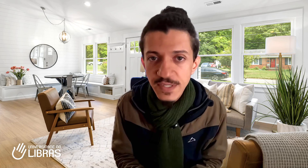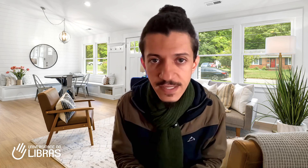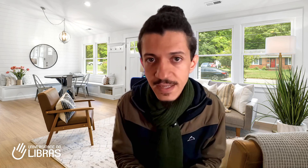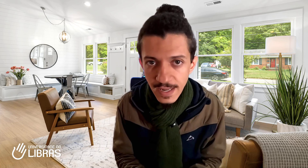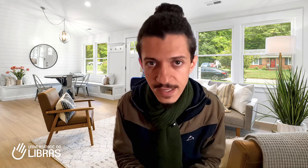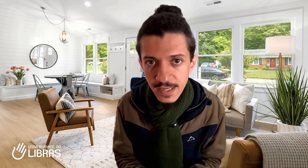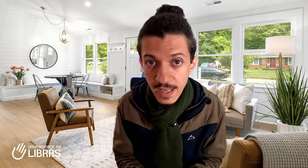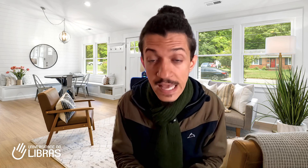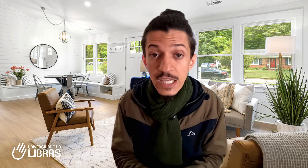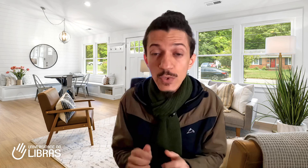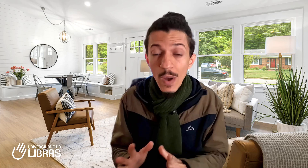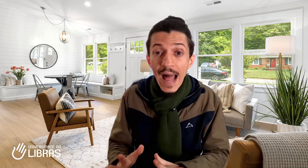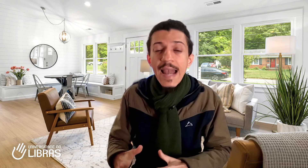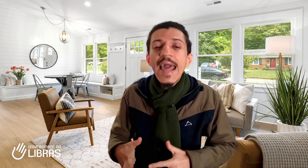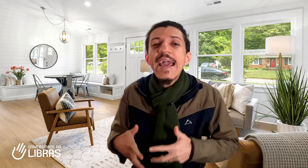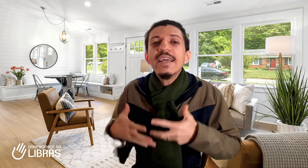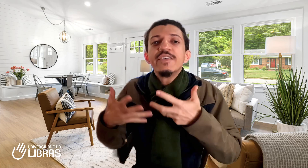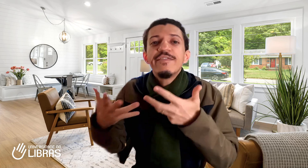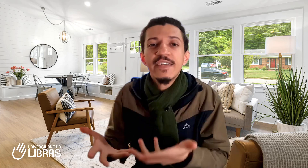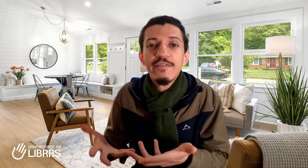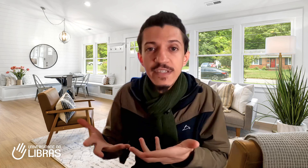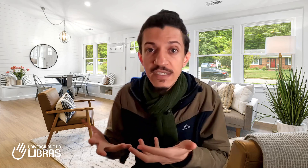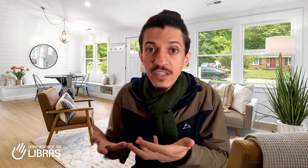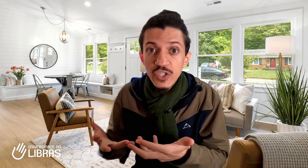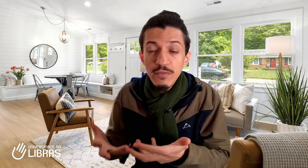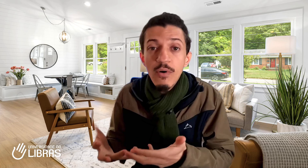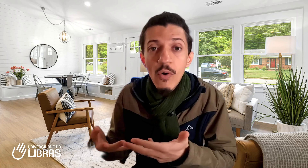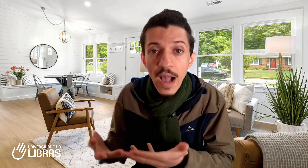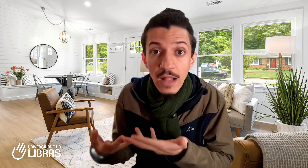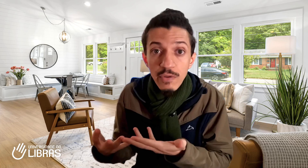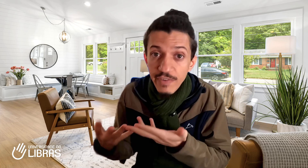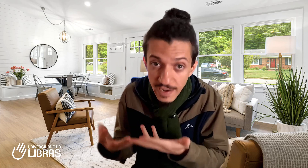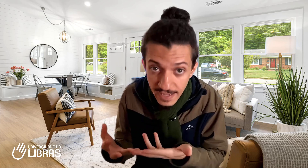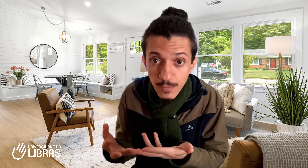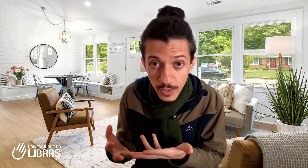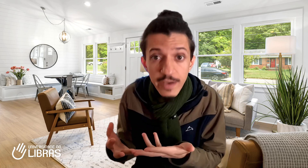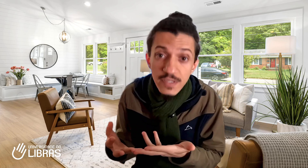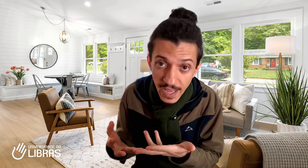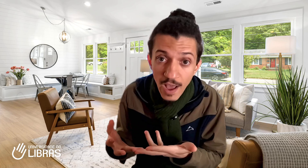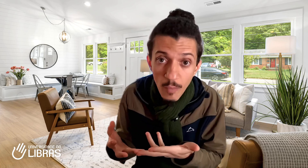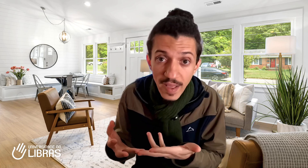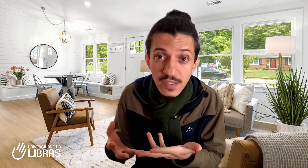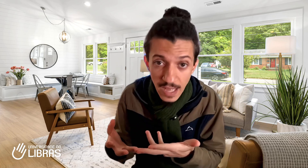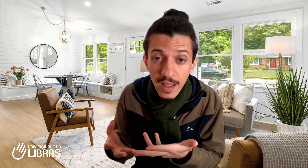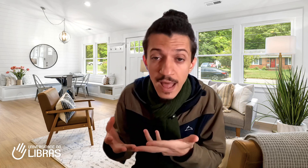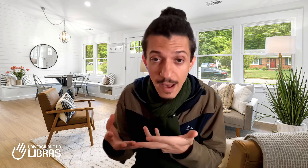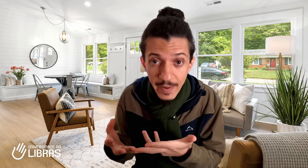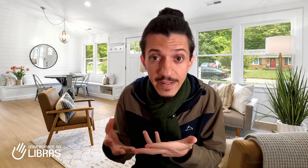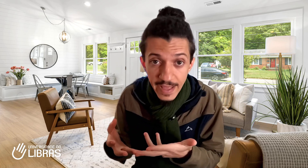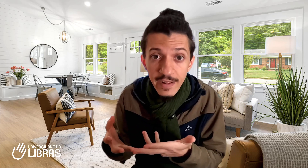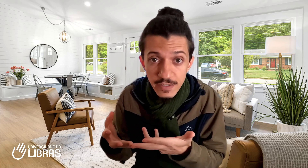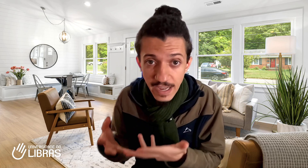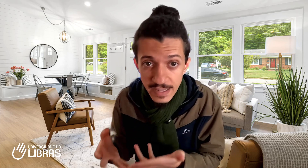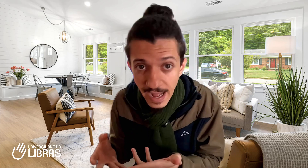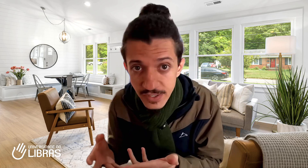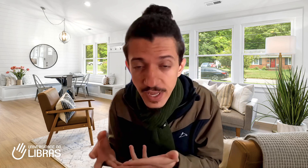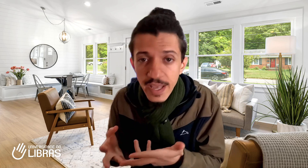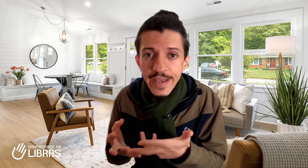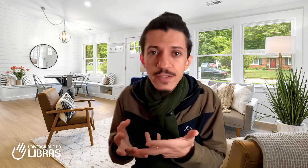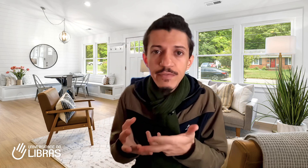sinaliza. Isso, além de fazer você se sentir empolgado e feliz porque você realmente está aprendendo e de verdade, isso faz